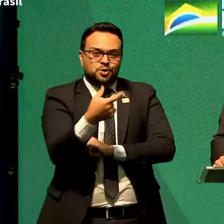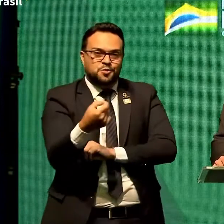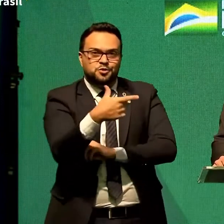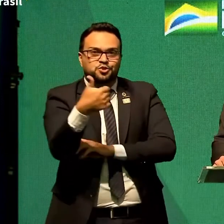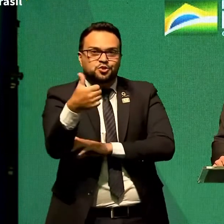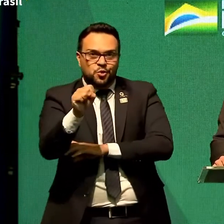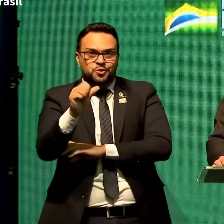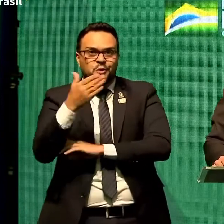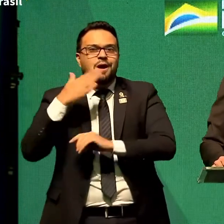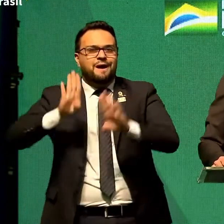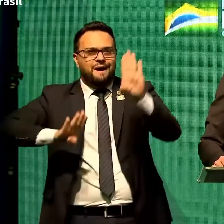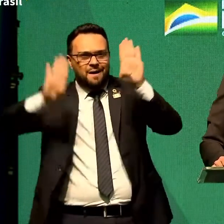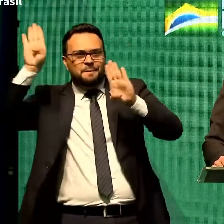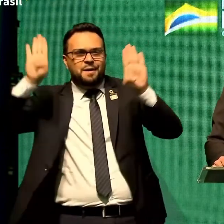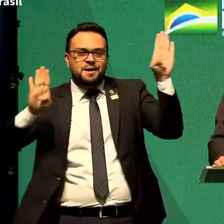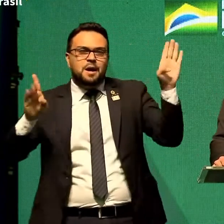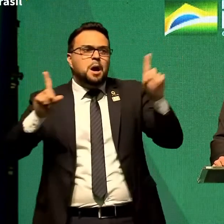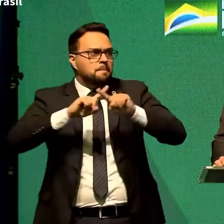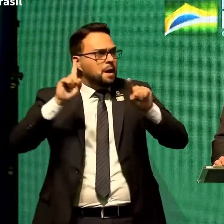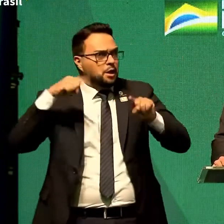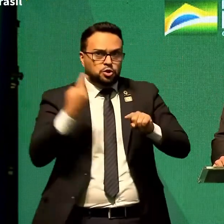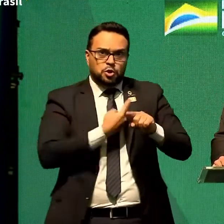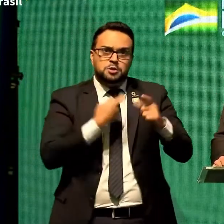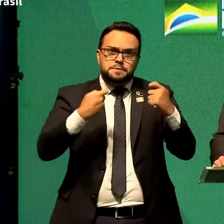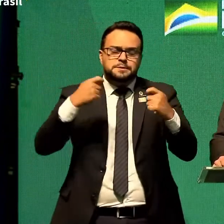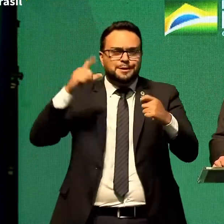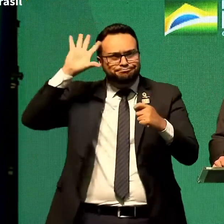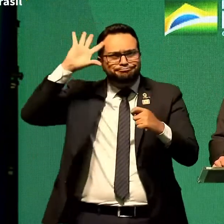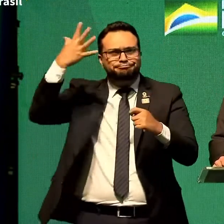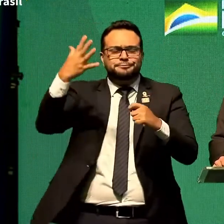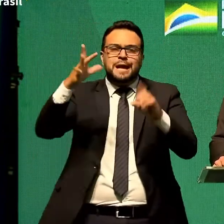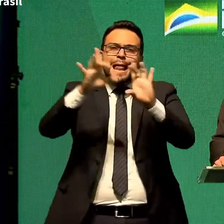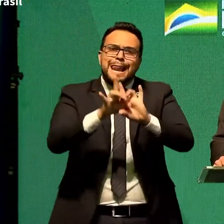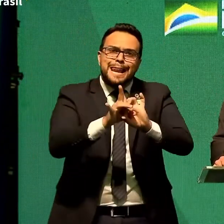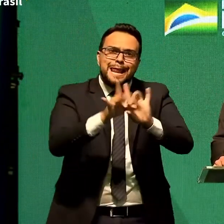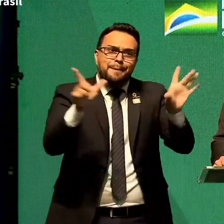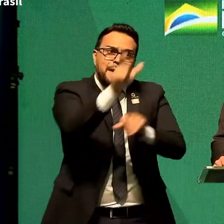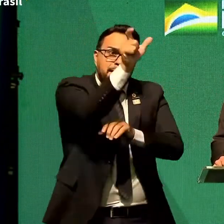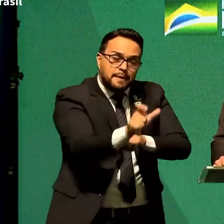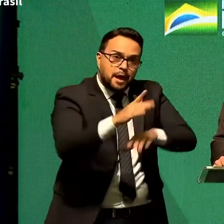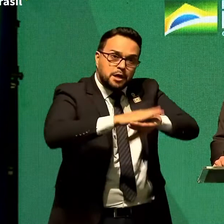alternativas. O próprio ministro disse liberdade para o médico.